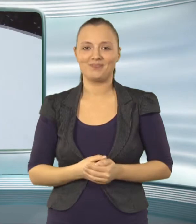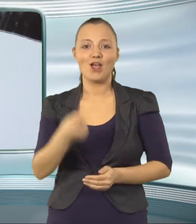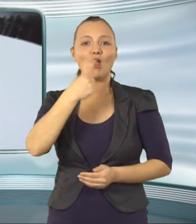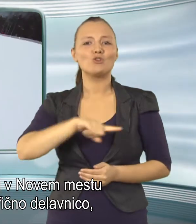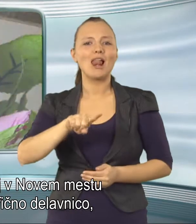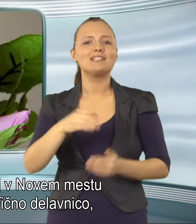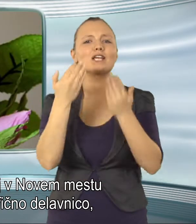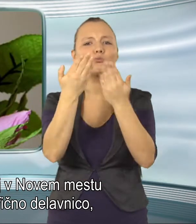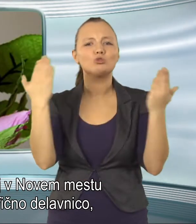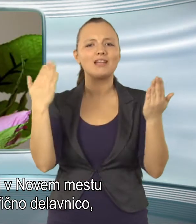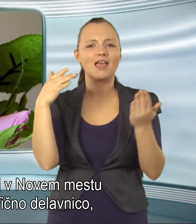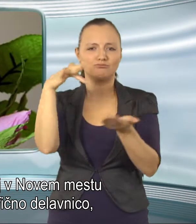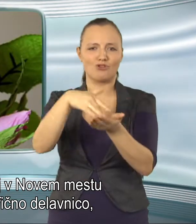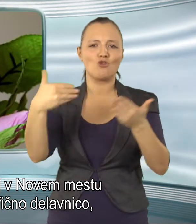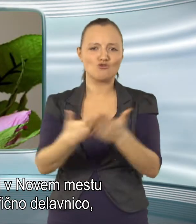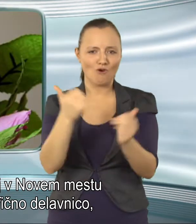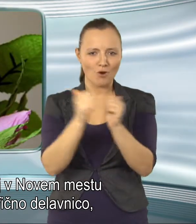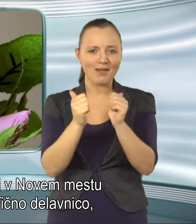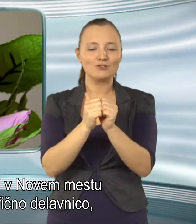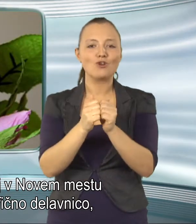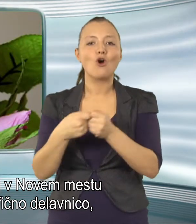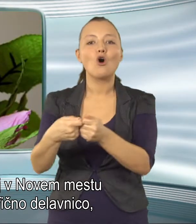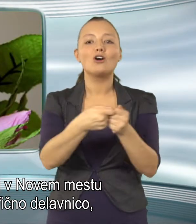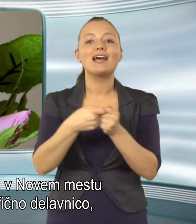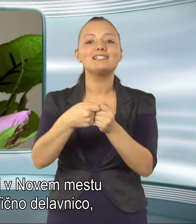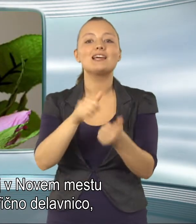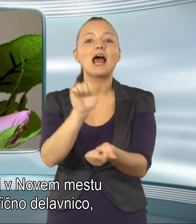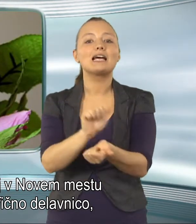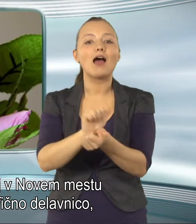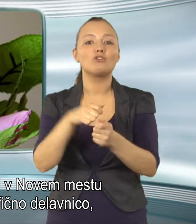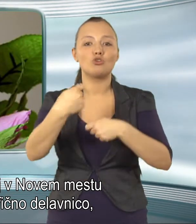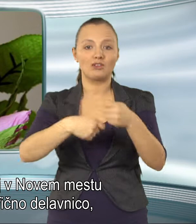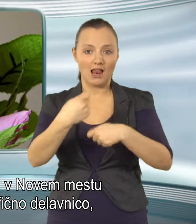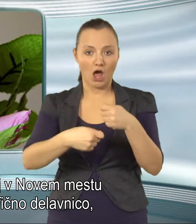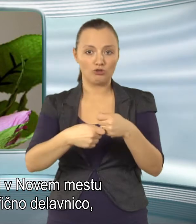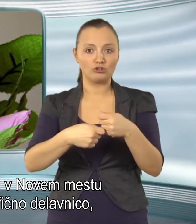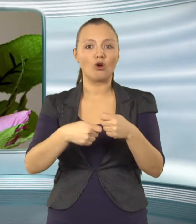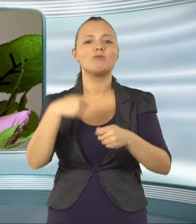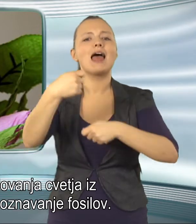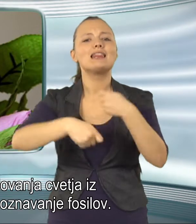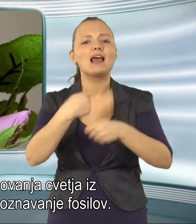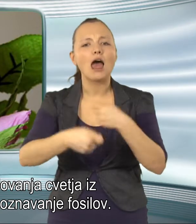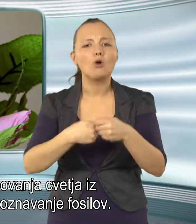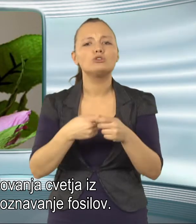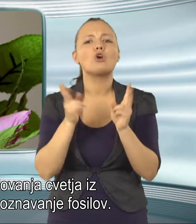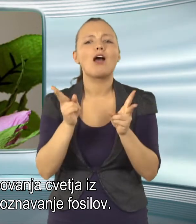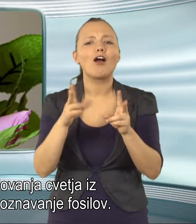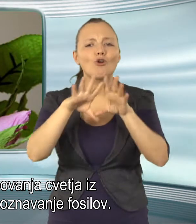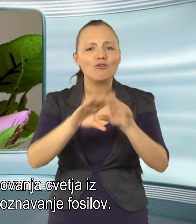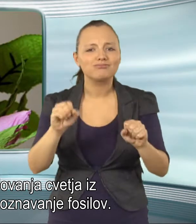Dolenski muzej v novem mestu organizira grafično delavnico, delavnico izdolovanja cvetja iz skrepa